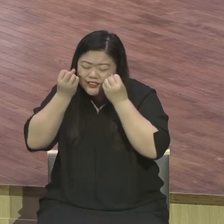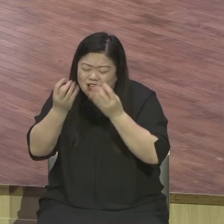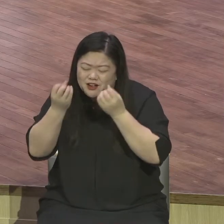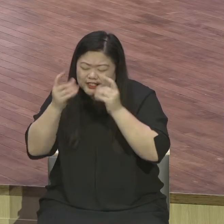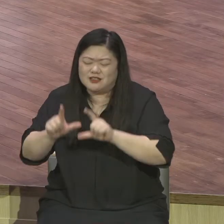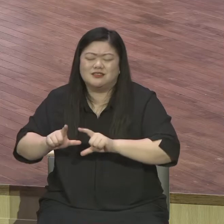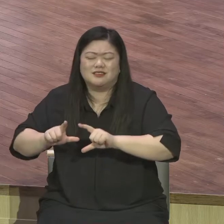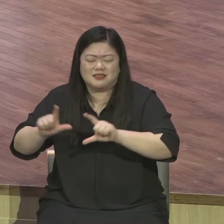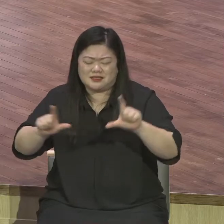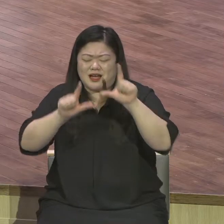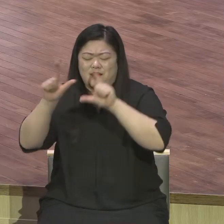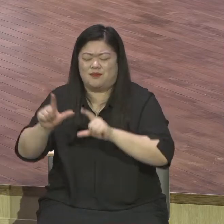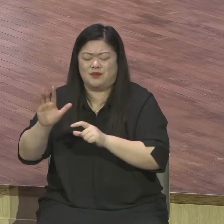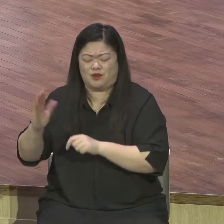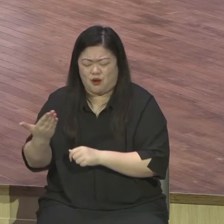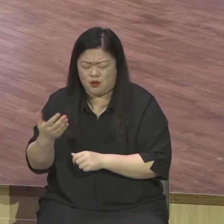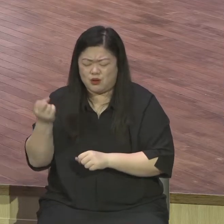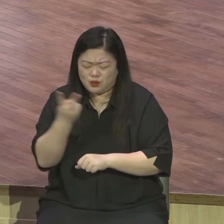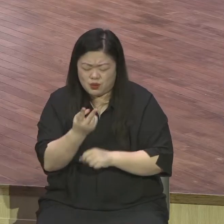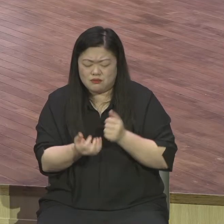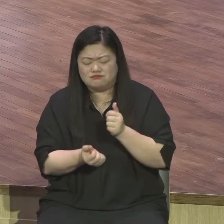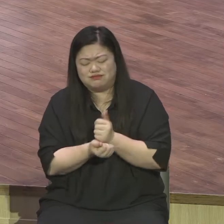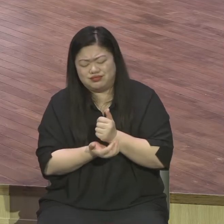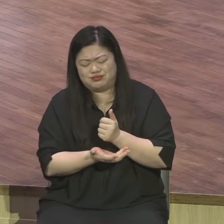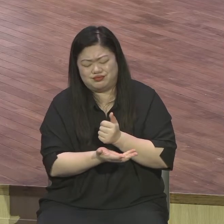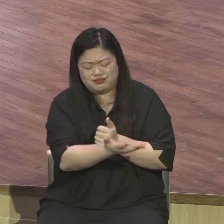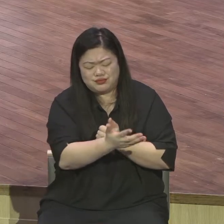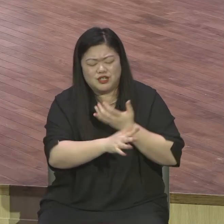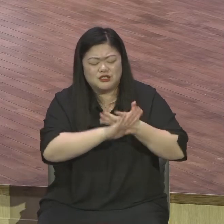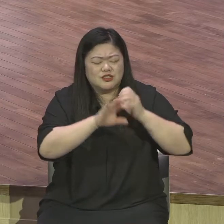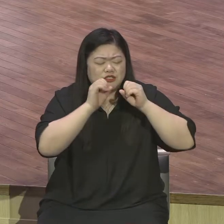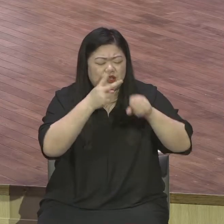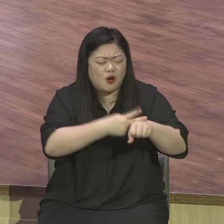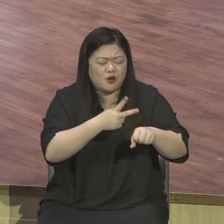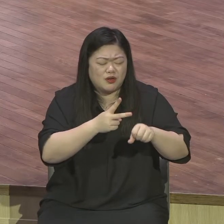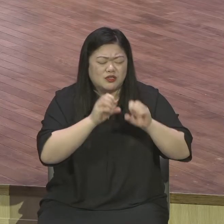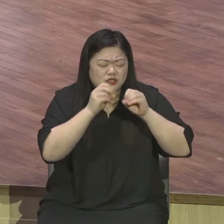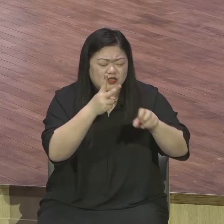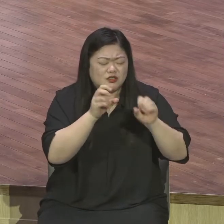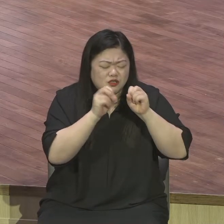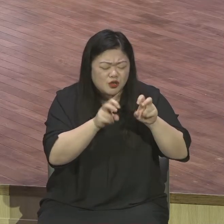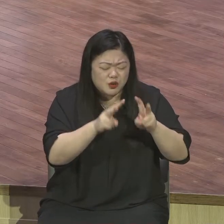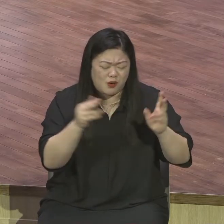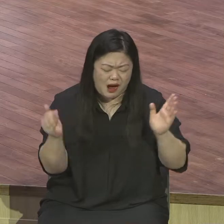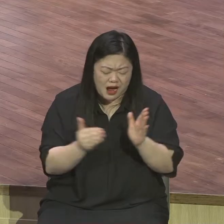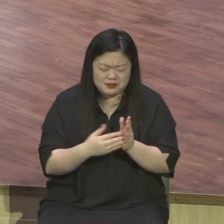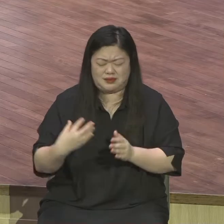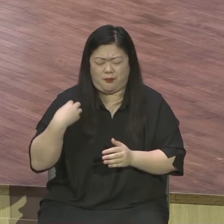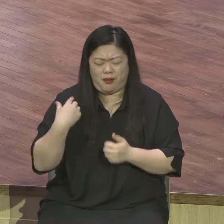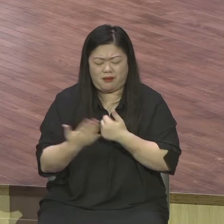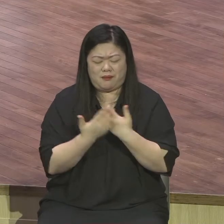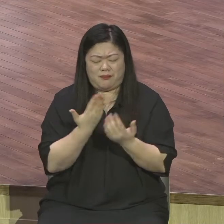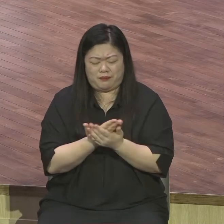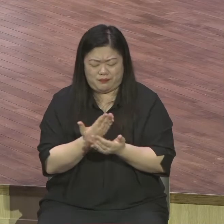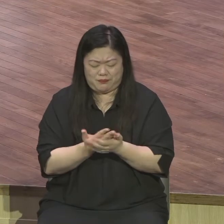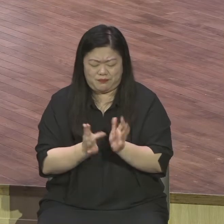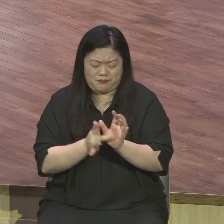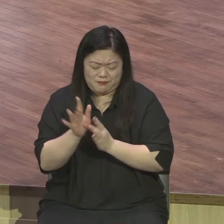살려낼 수 있는 성교에 동참하는 귀한 동력자들이 다 되게 도와 주옵사서 예수의 손 받들어 기도합니다